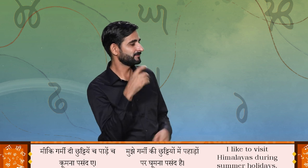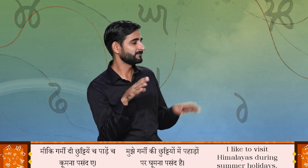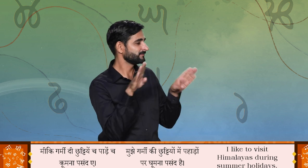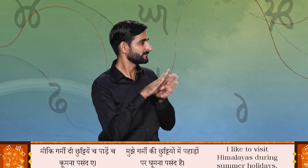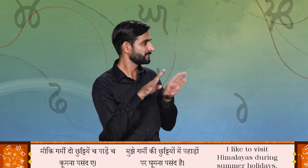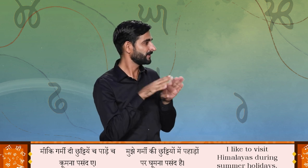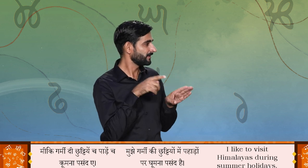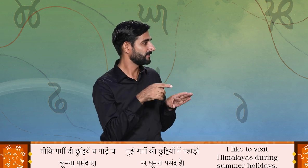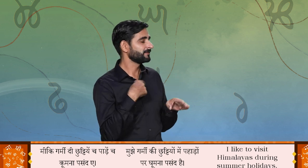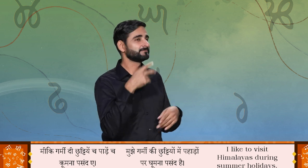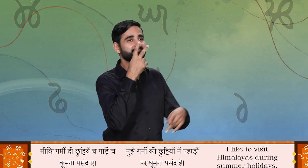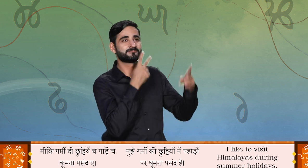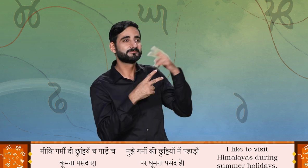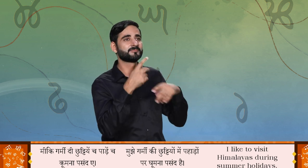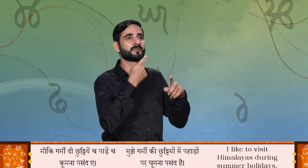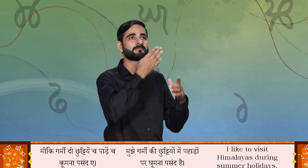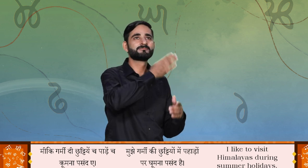पाड़ें च कुम ना पसंद है